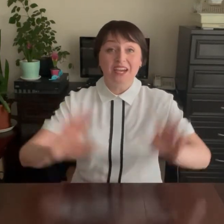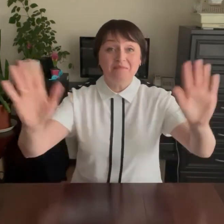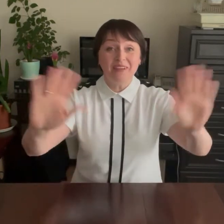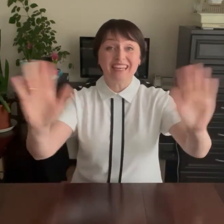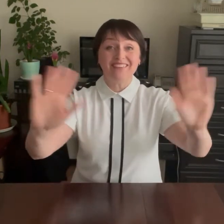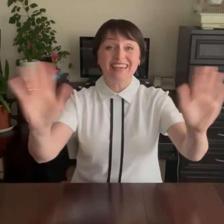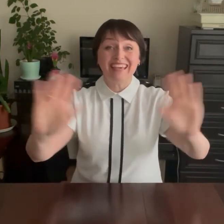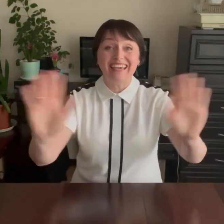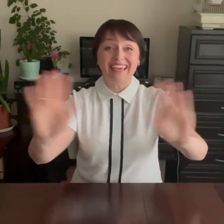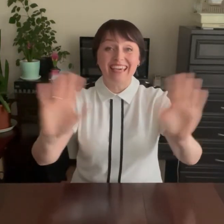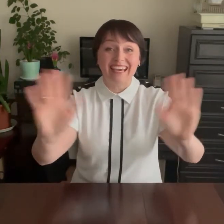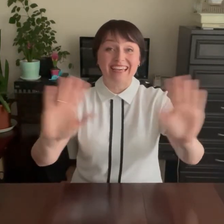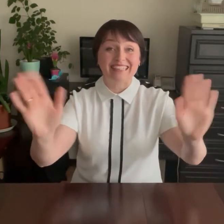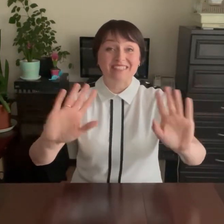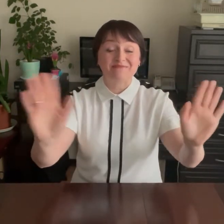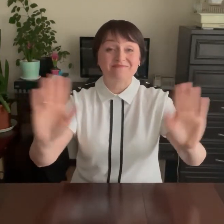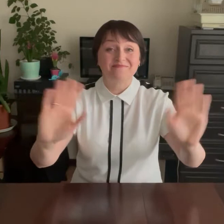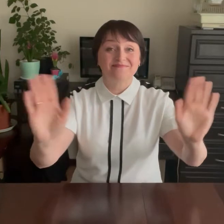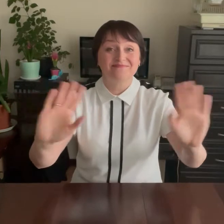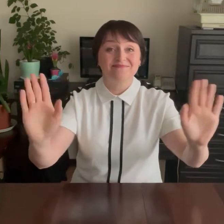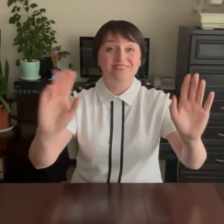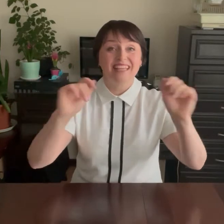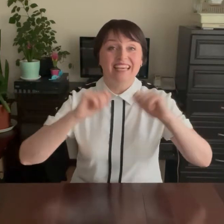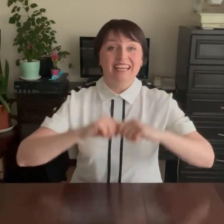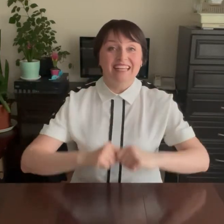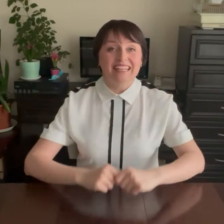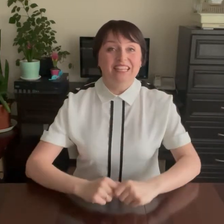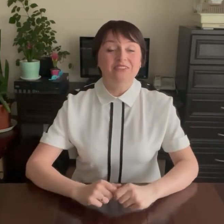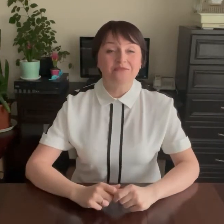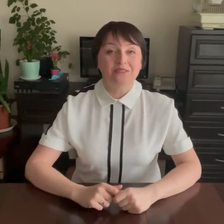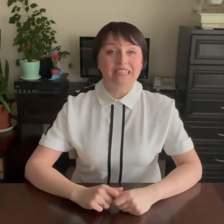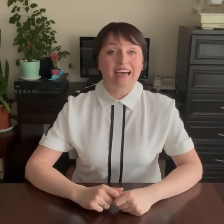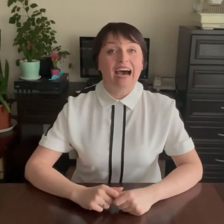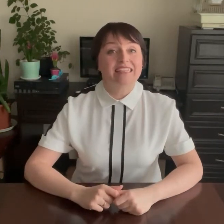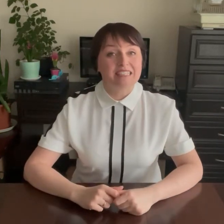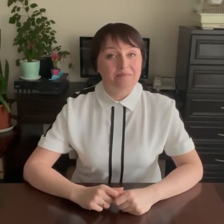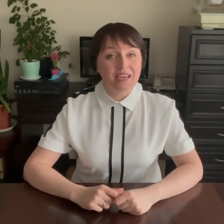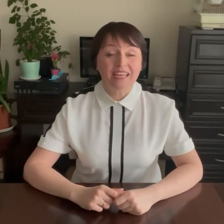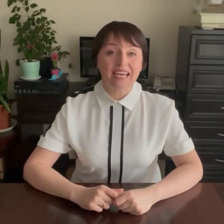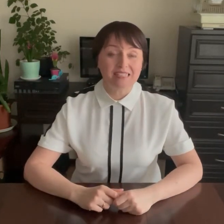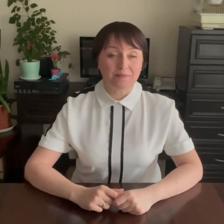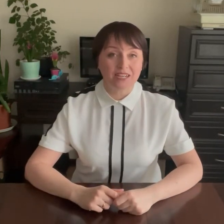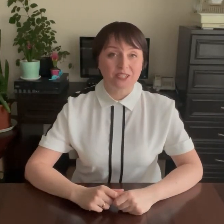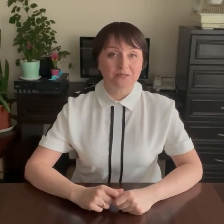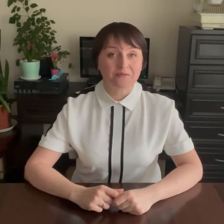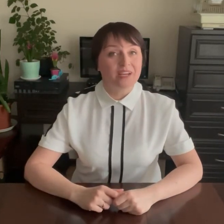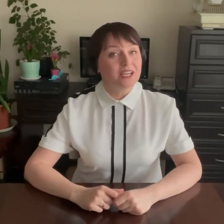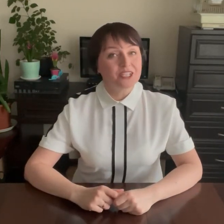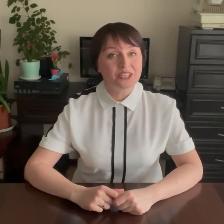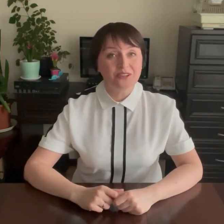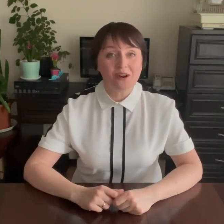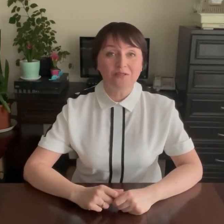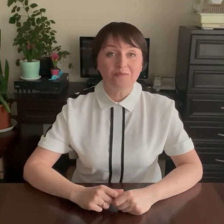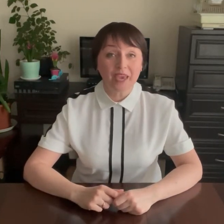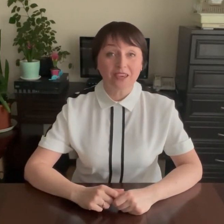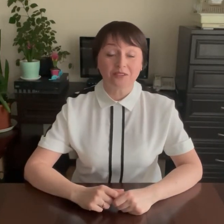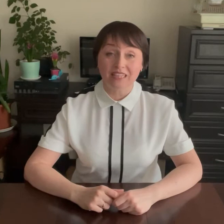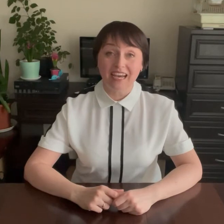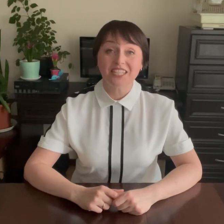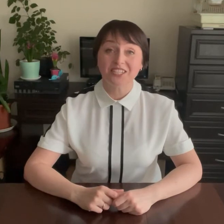Привет! Привет! Ну вот, а теперь я спрошу, Что умеют наши